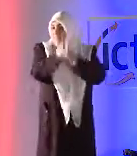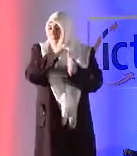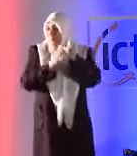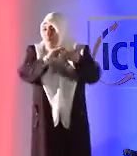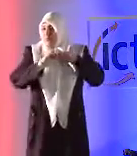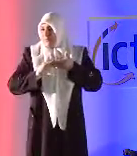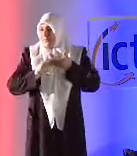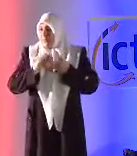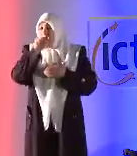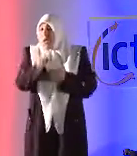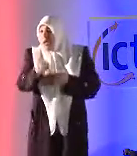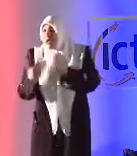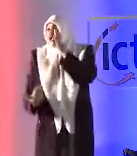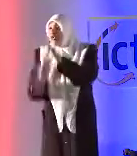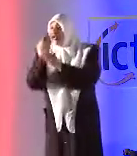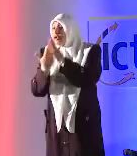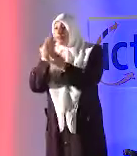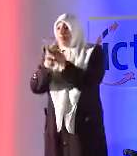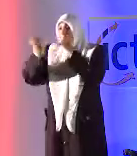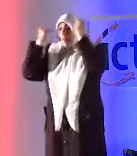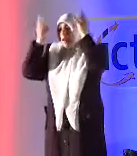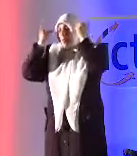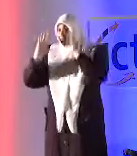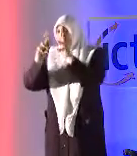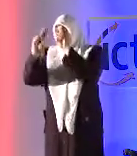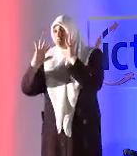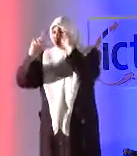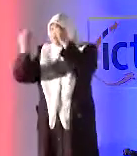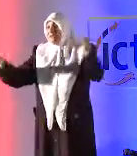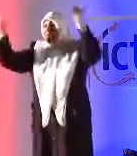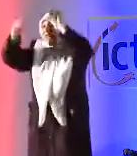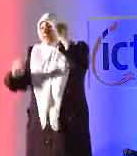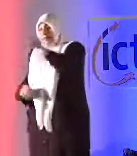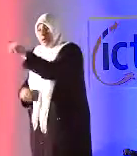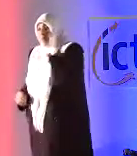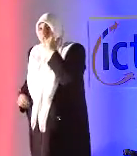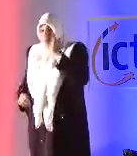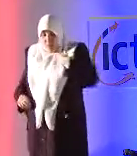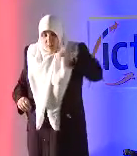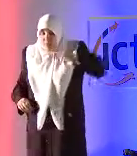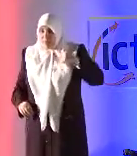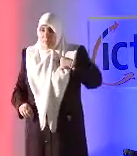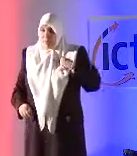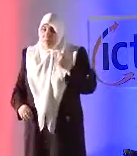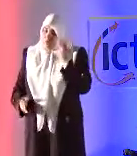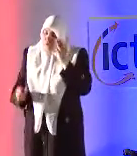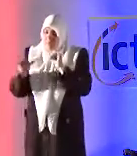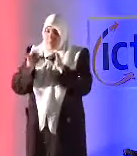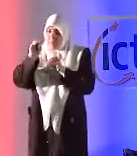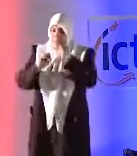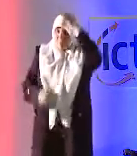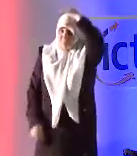عملية هذه التقنية وهذه أهمية وضع التقنية على الانترنت فالانترنت